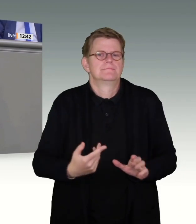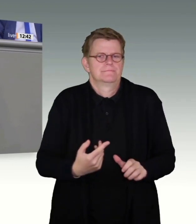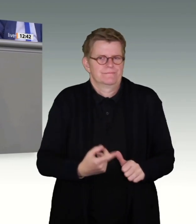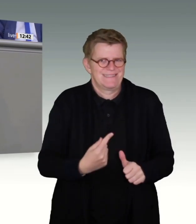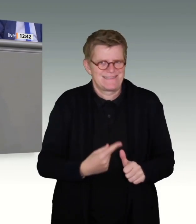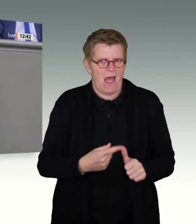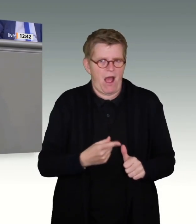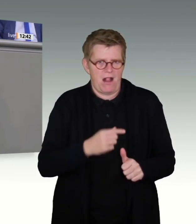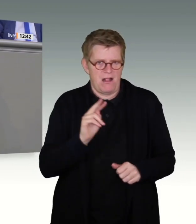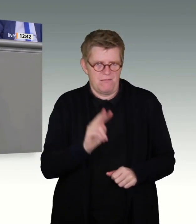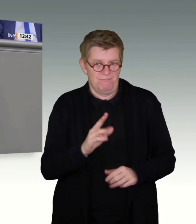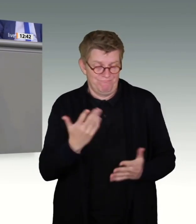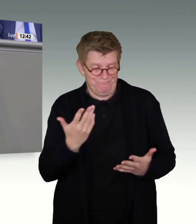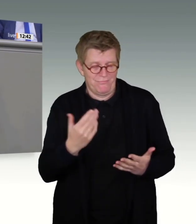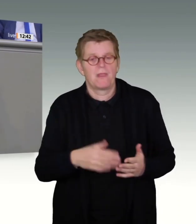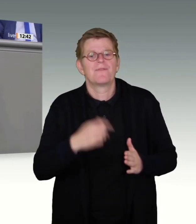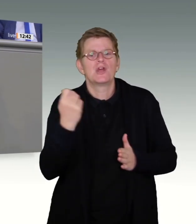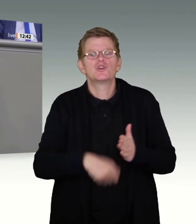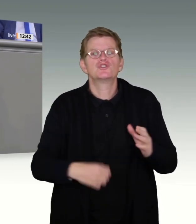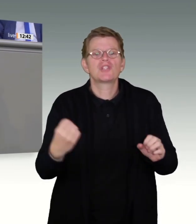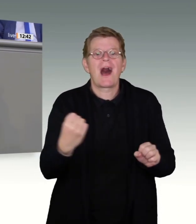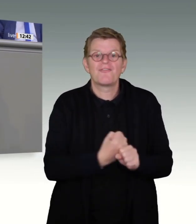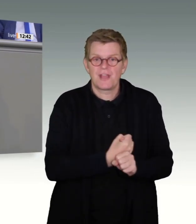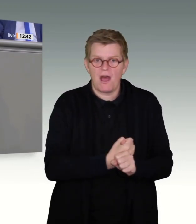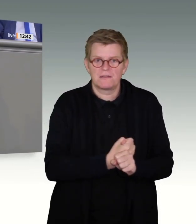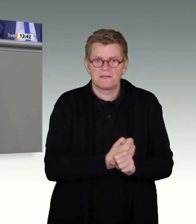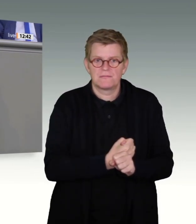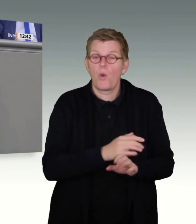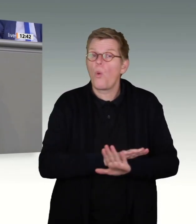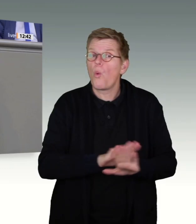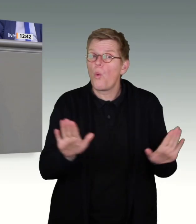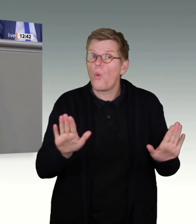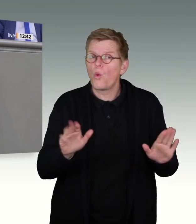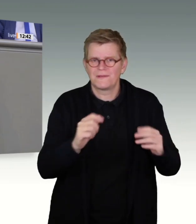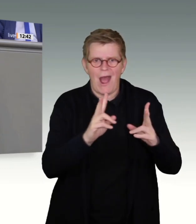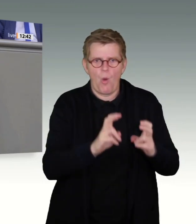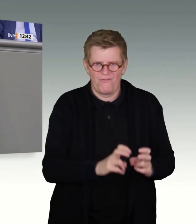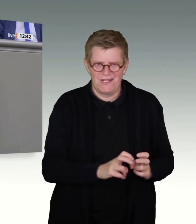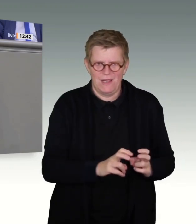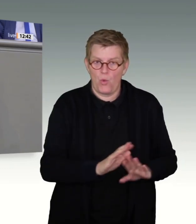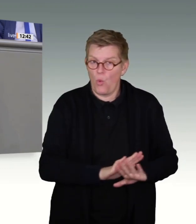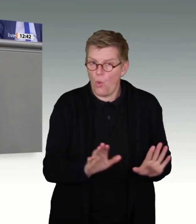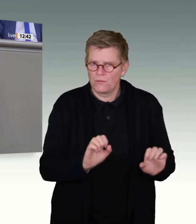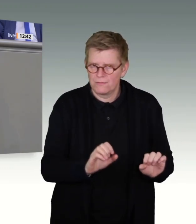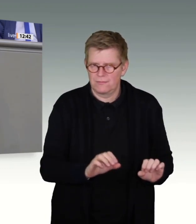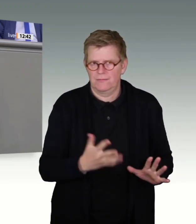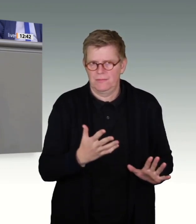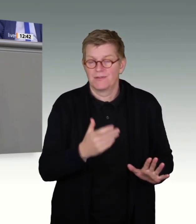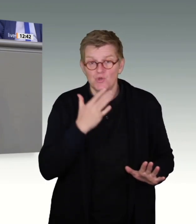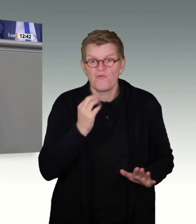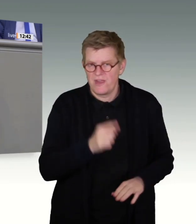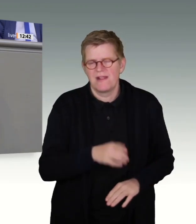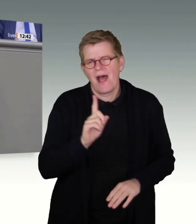natürlich jede Straftat und jede nicht aufgeklärte Straftat auch zu viel ist. Aber waren es 2016